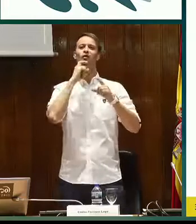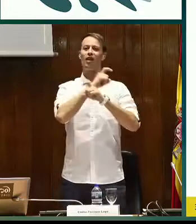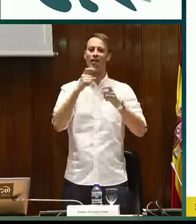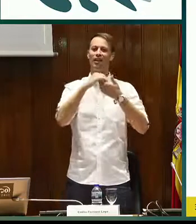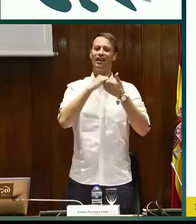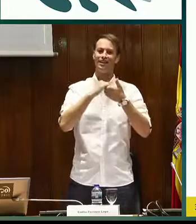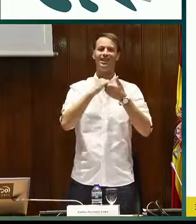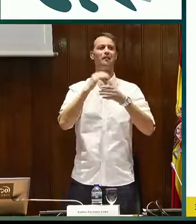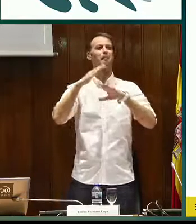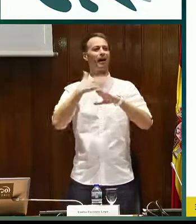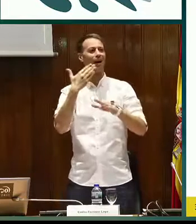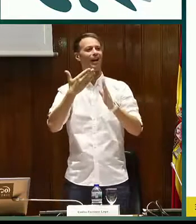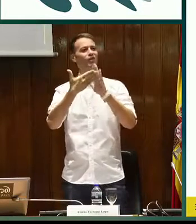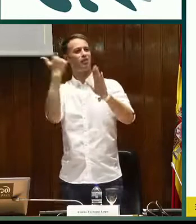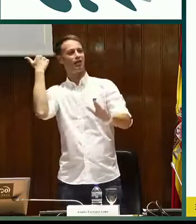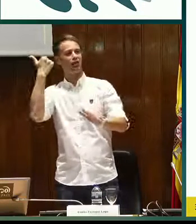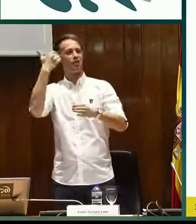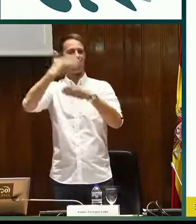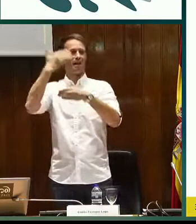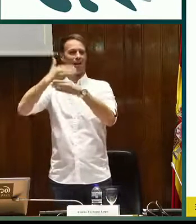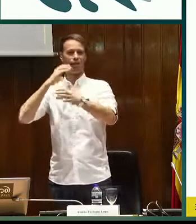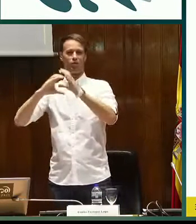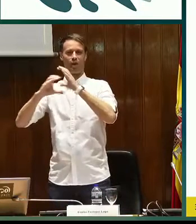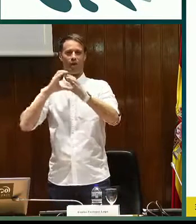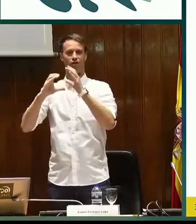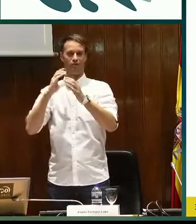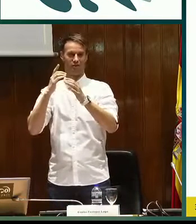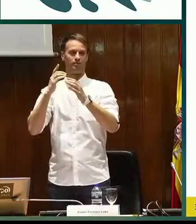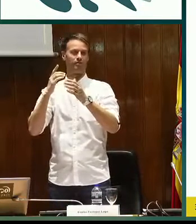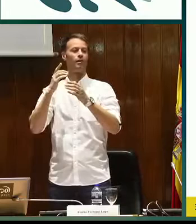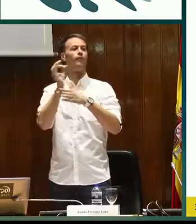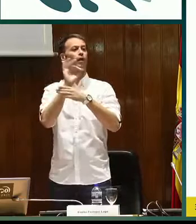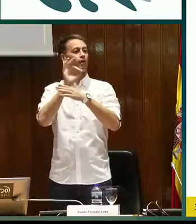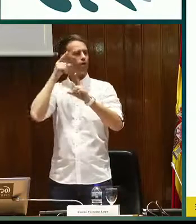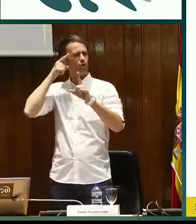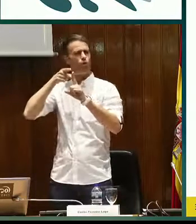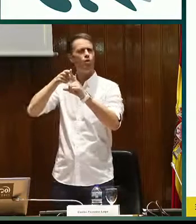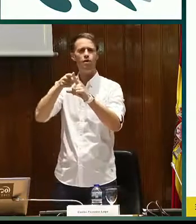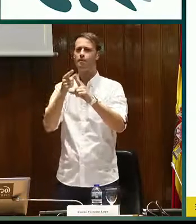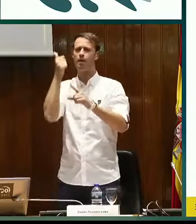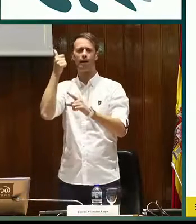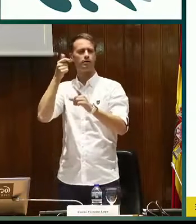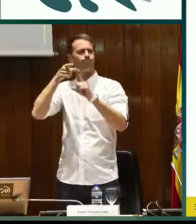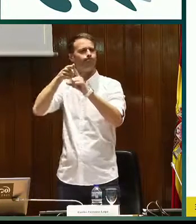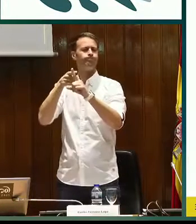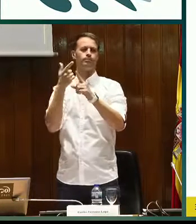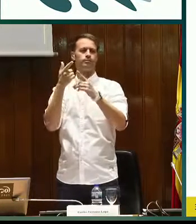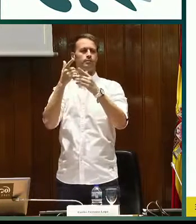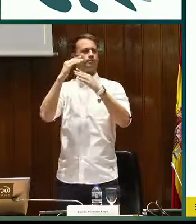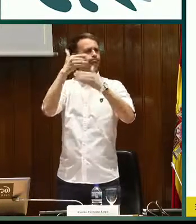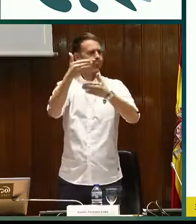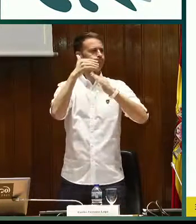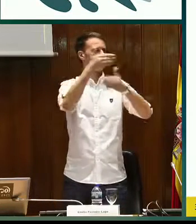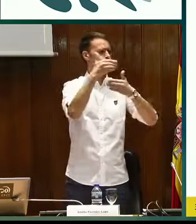que sabéis que es un título largo, es Fundación CENSE para la supresión de las barreras de comunicación. Por lo tanto, nuestro objetivo